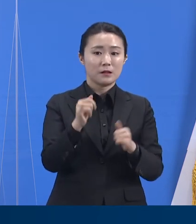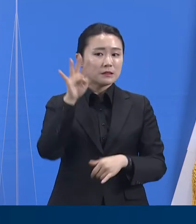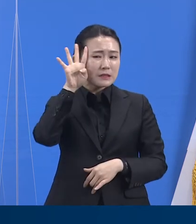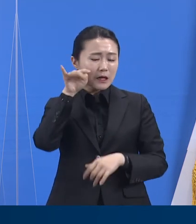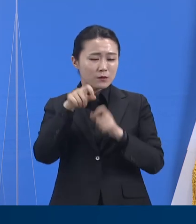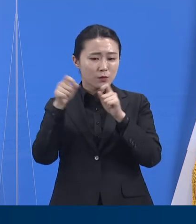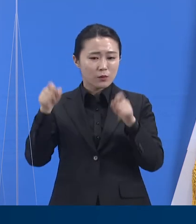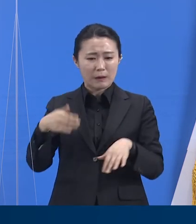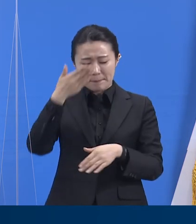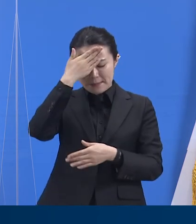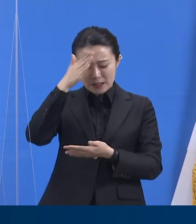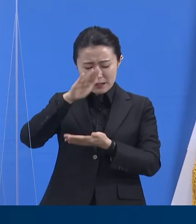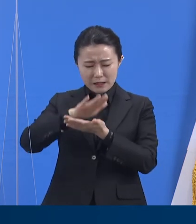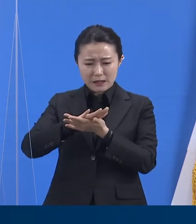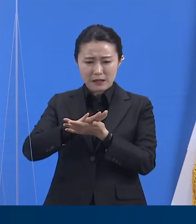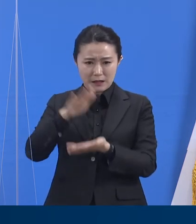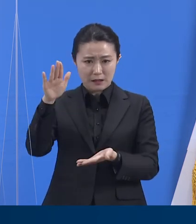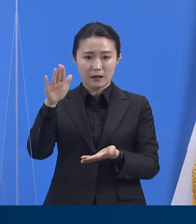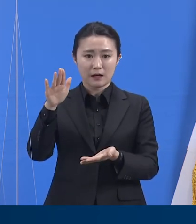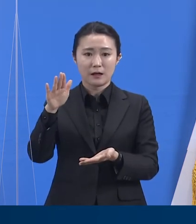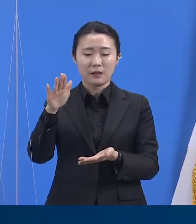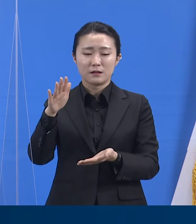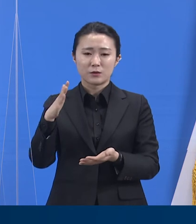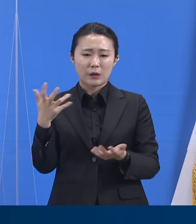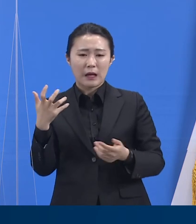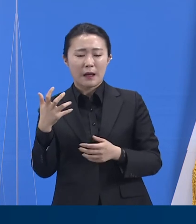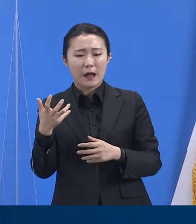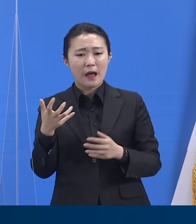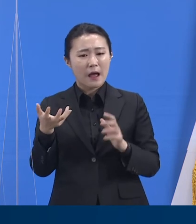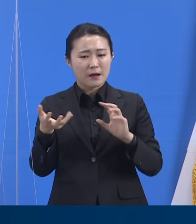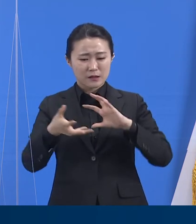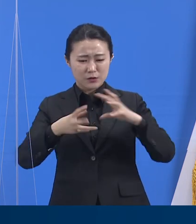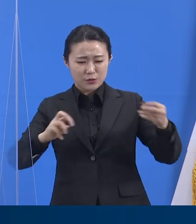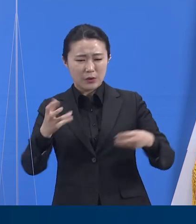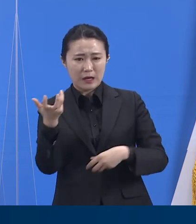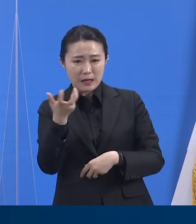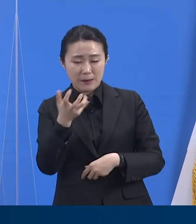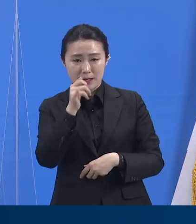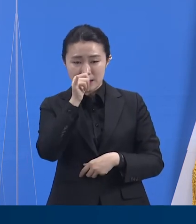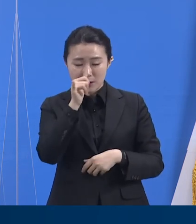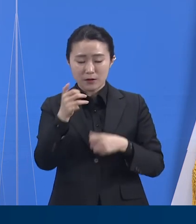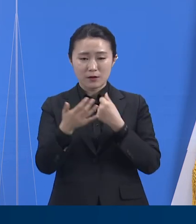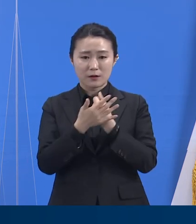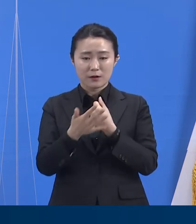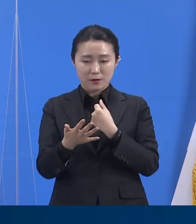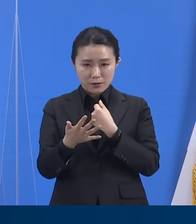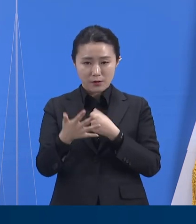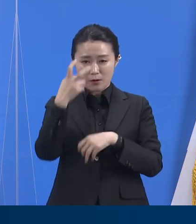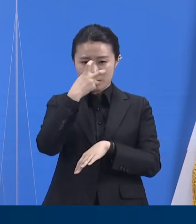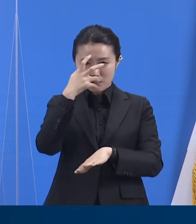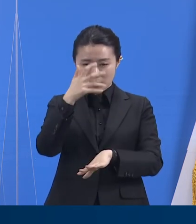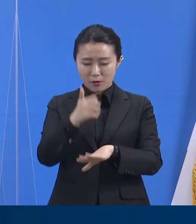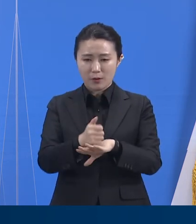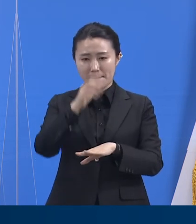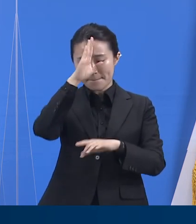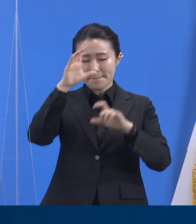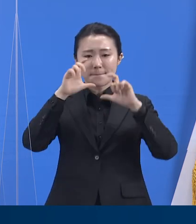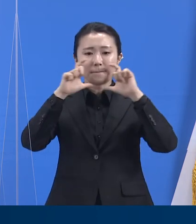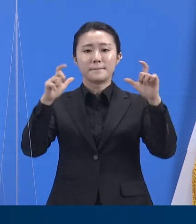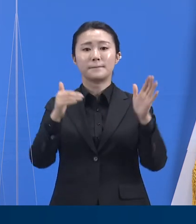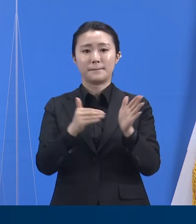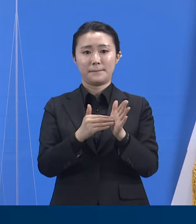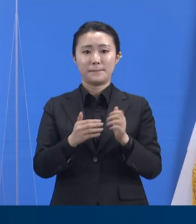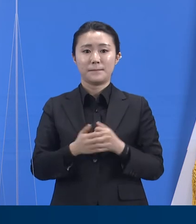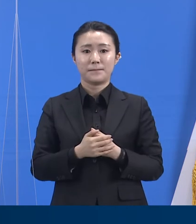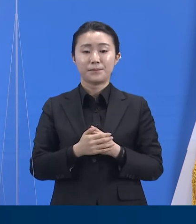진단검사 후 확진 판정을 받았습니다. 뒤이은 접촉자 조사를 통해 직원과 가족 등 11명이